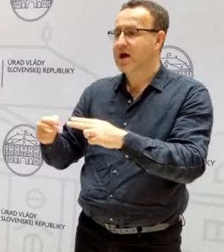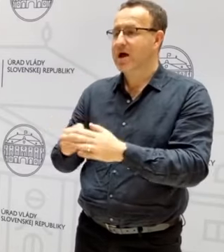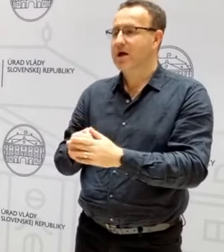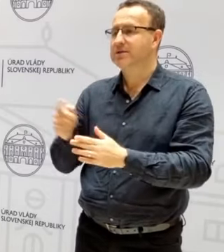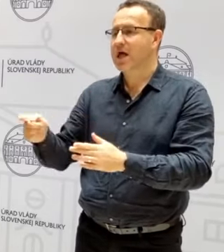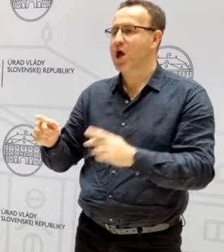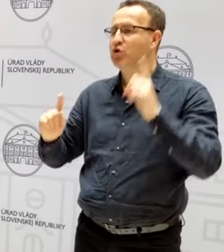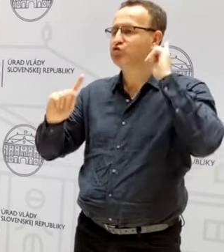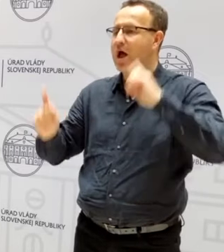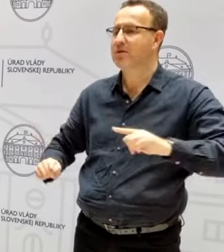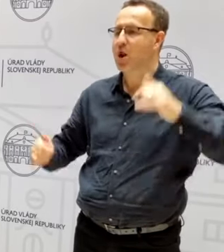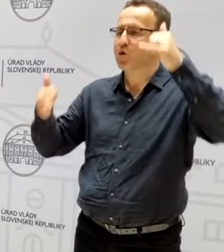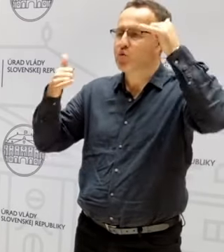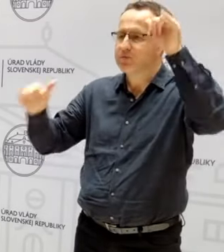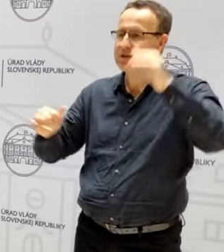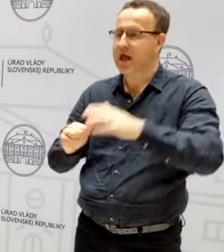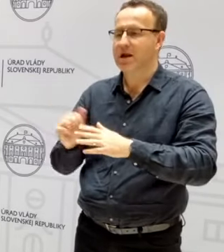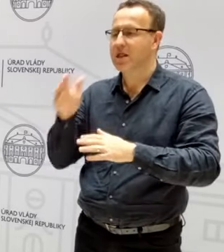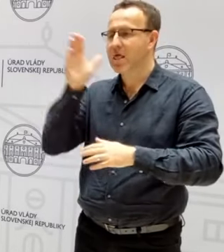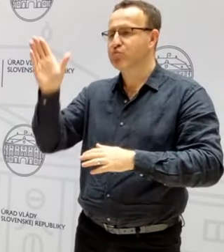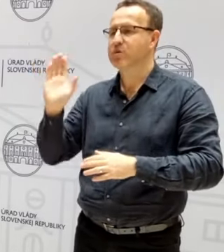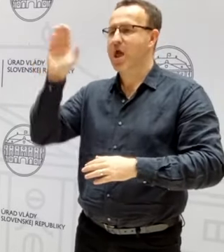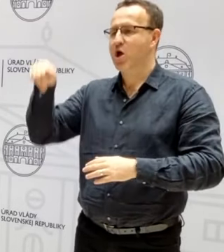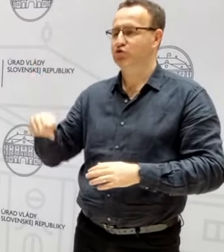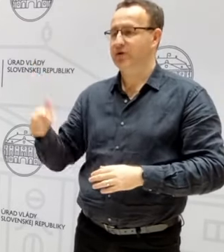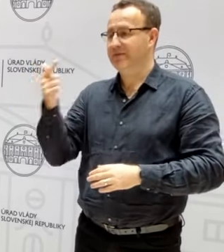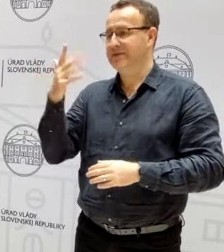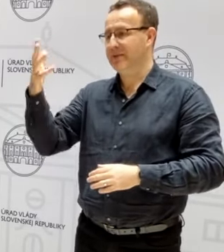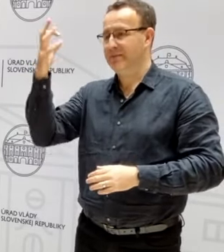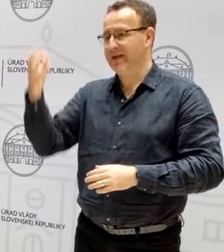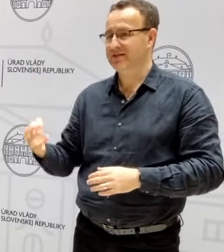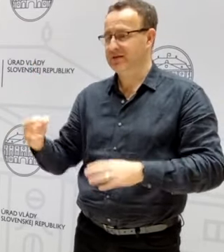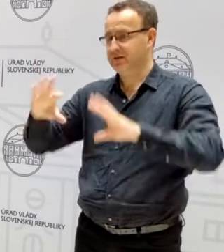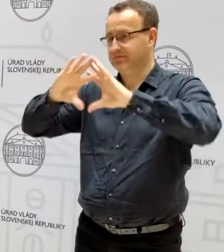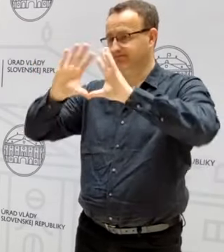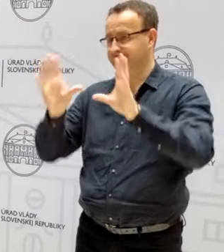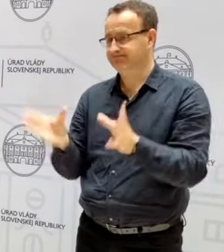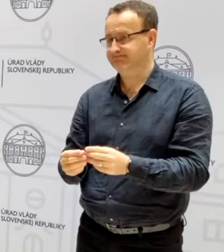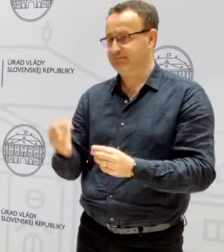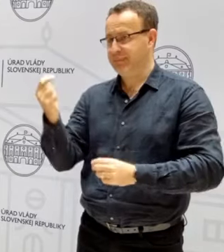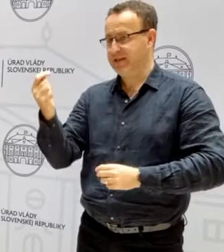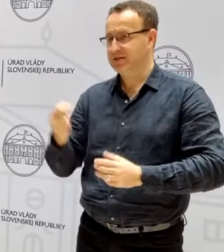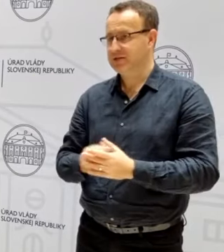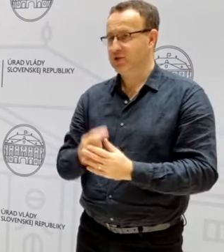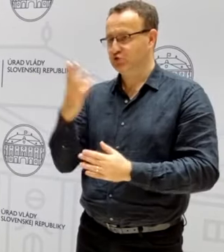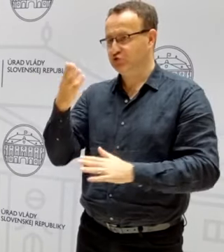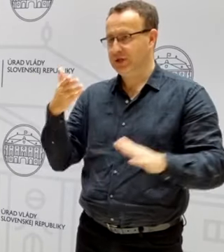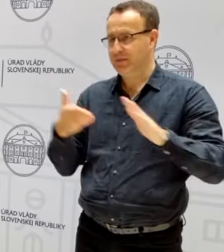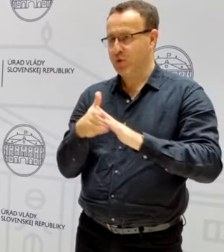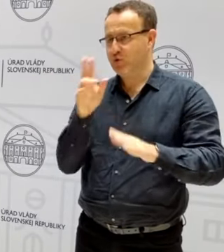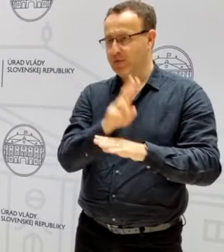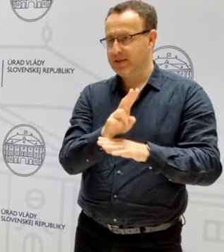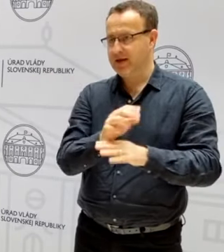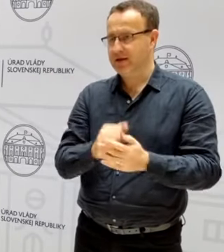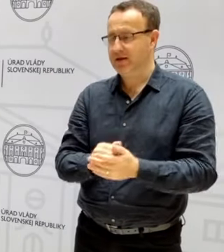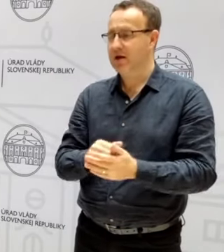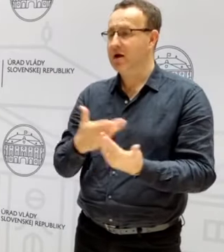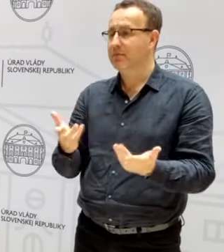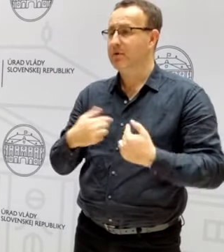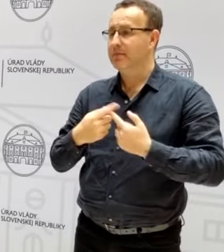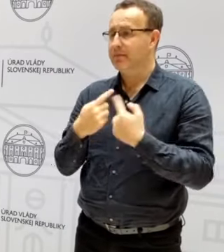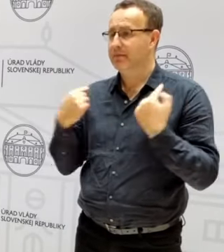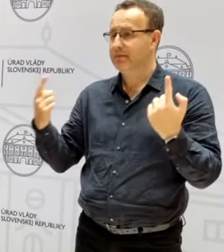dobytkára, nebude až 25% z celého objemu tých štyroch podopatrení, lebo my sme